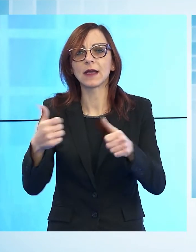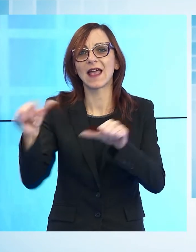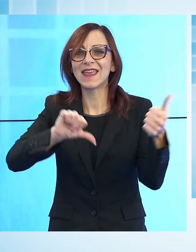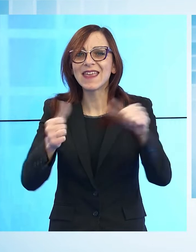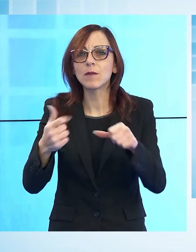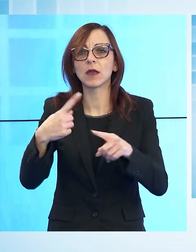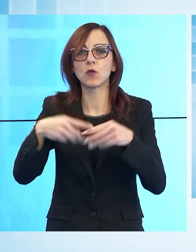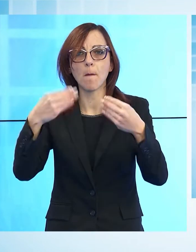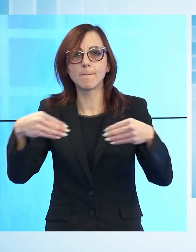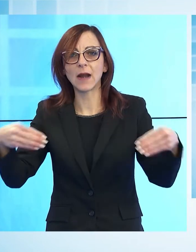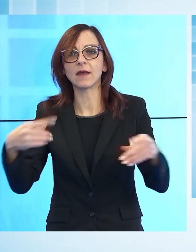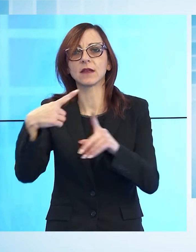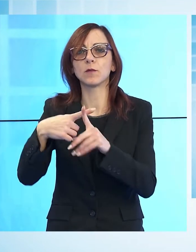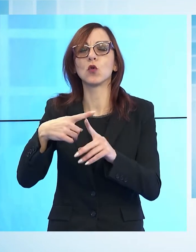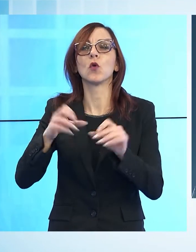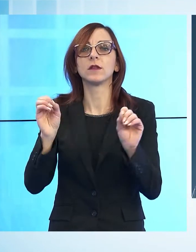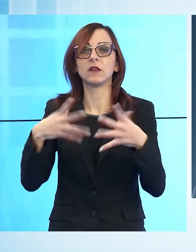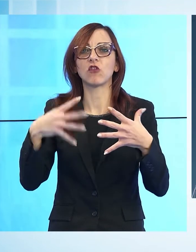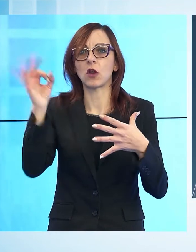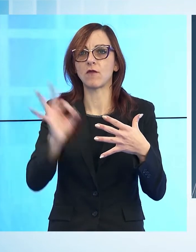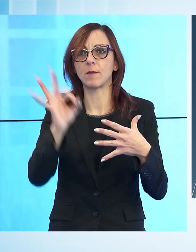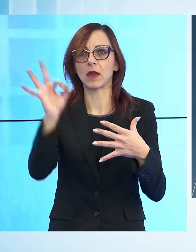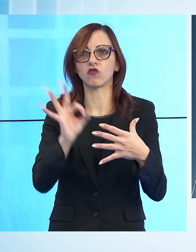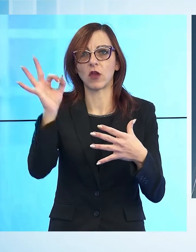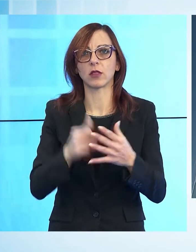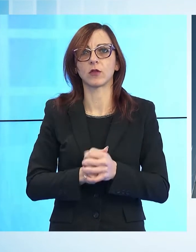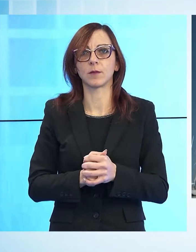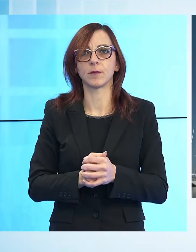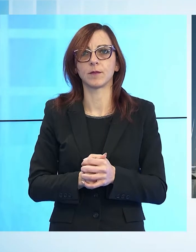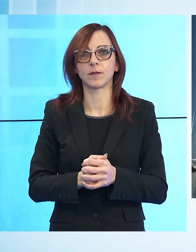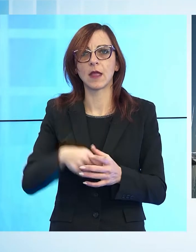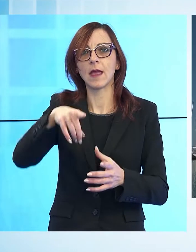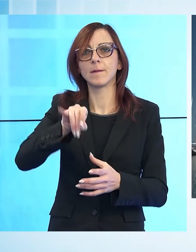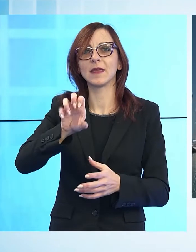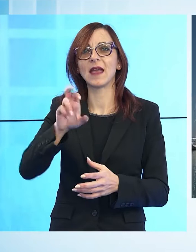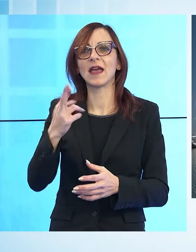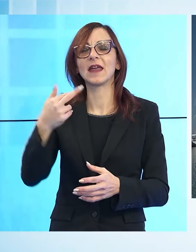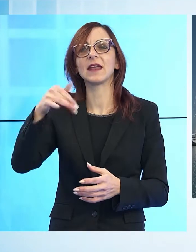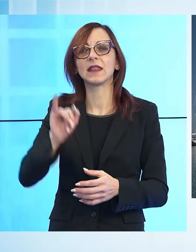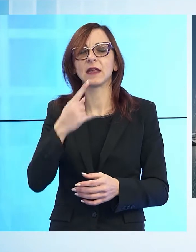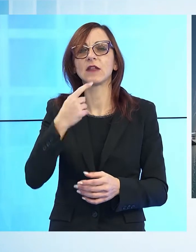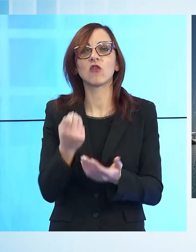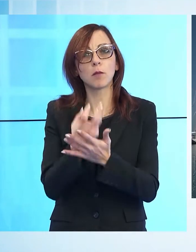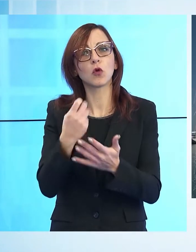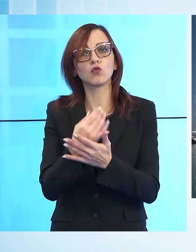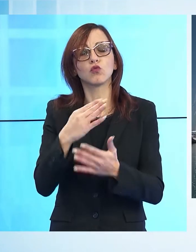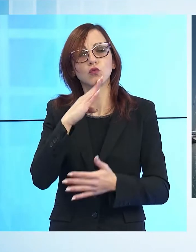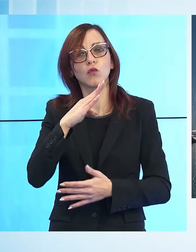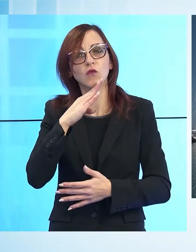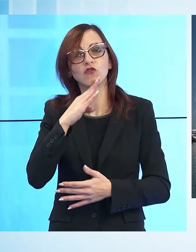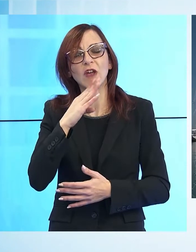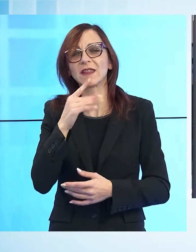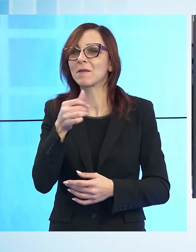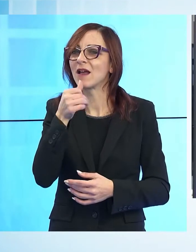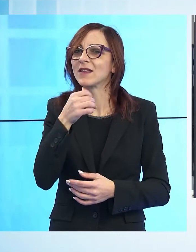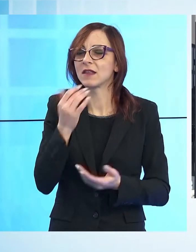plastica con un più 19%. Tuttavia, ha concluso Pieretti, i volumi soddisfacenti di produzione non significano margini